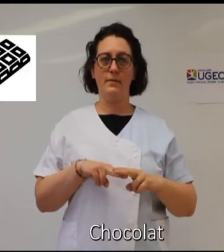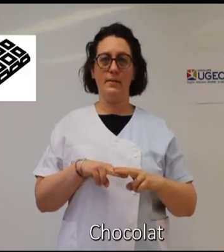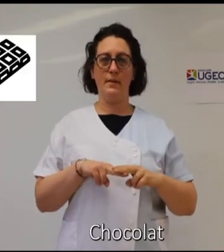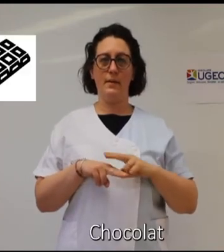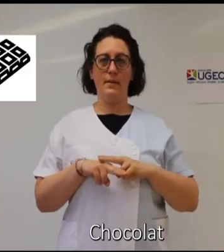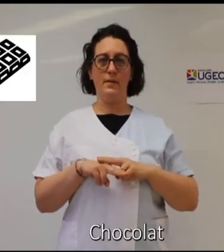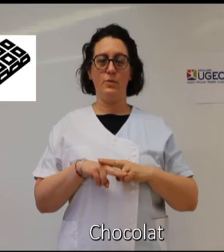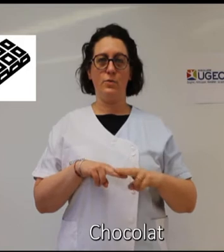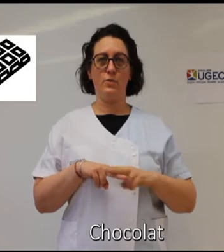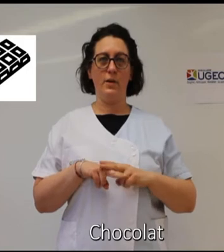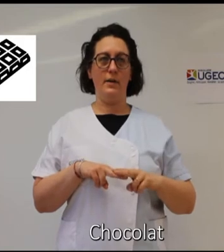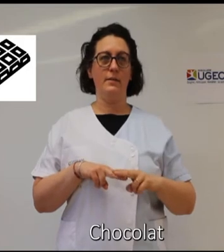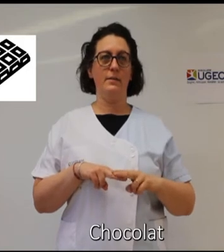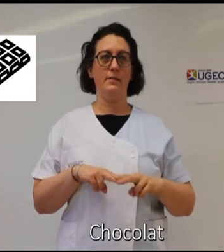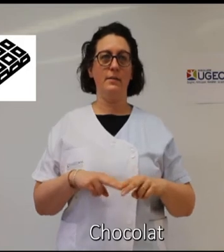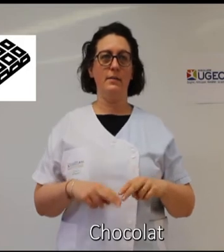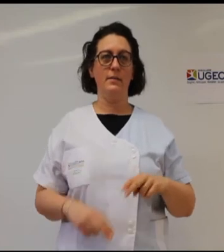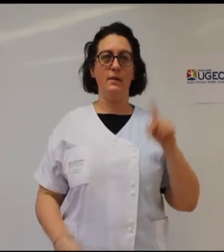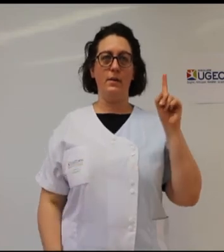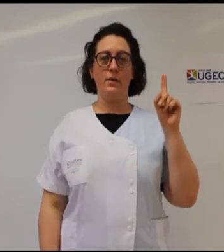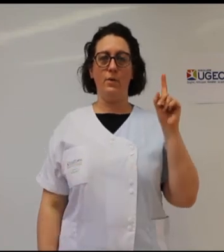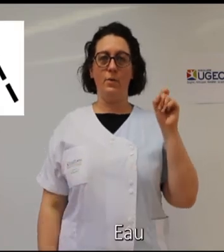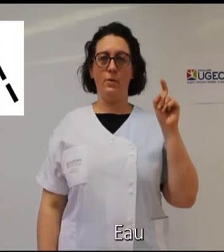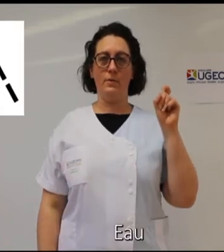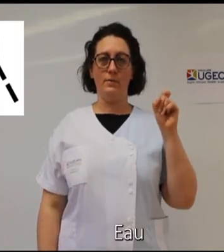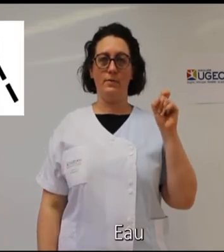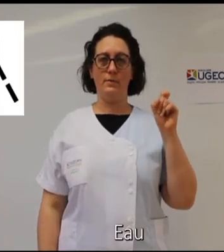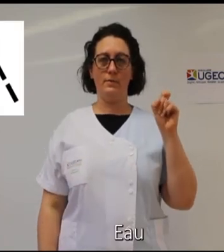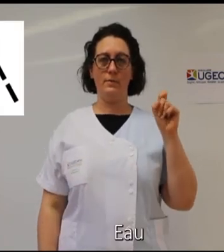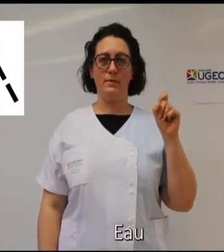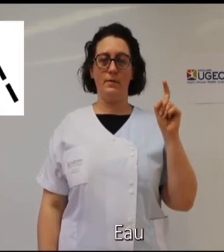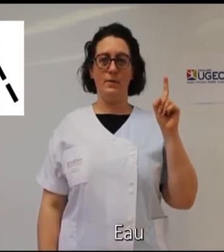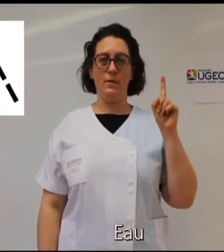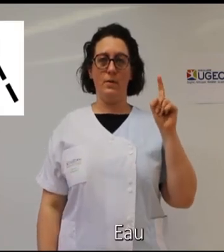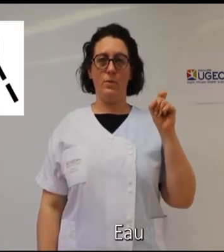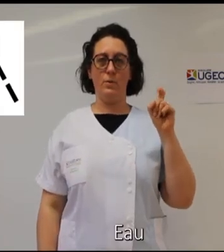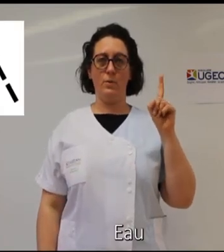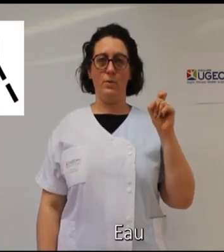chocolat, eau, eau,